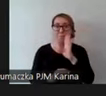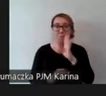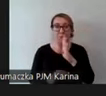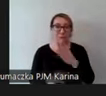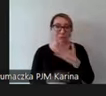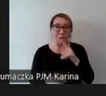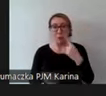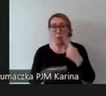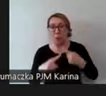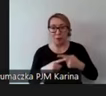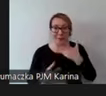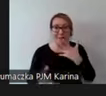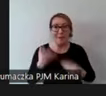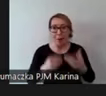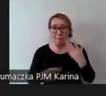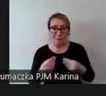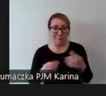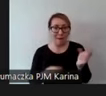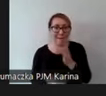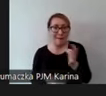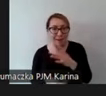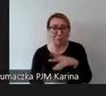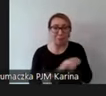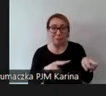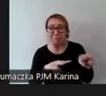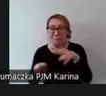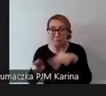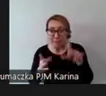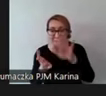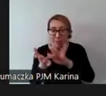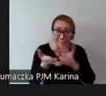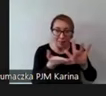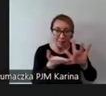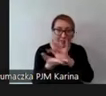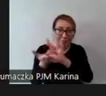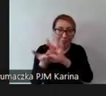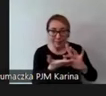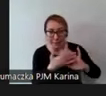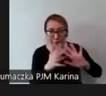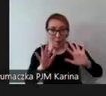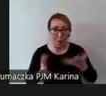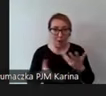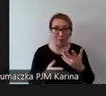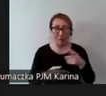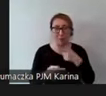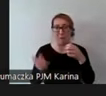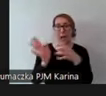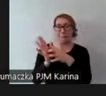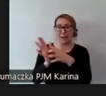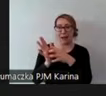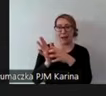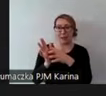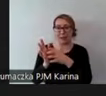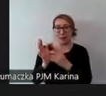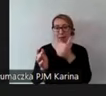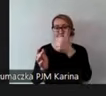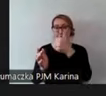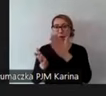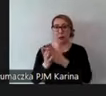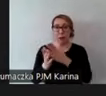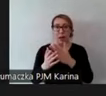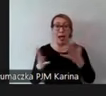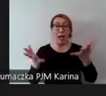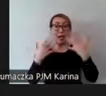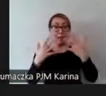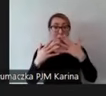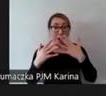zabawa, frajda, gra, możesz spacerować po tym pomieszczeniu. Jest o wiele łatwiej niż pewne aplikacje, gdzie masz jedną rzecz. Spacerze